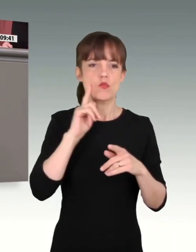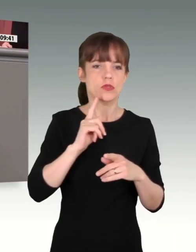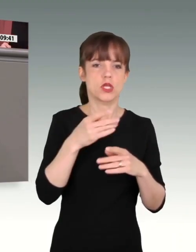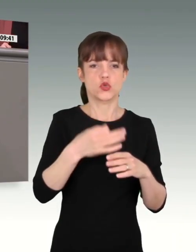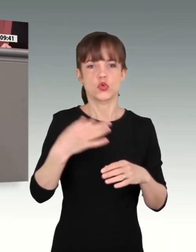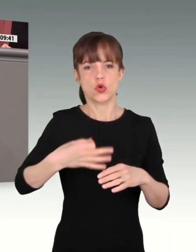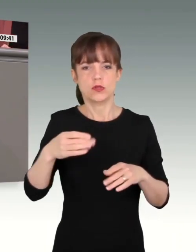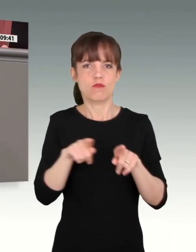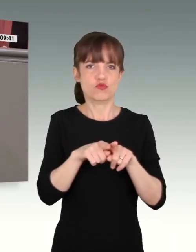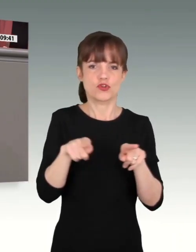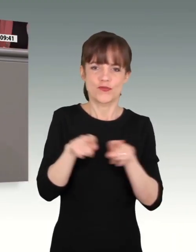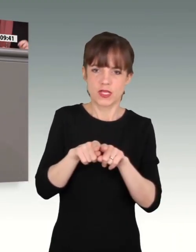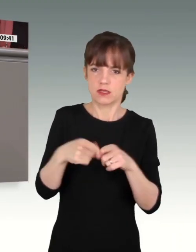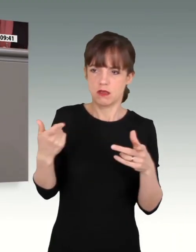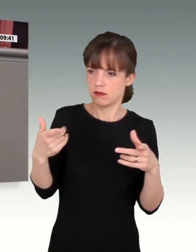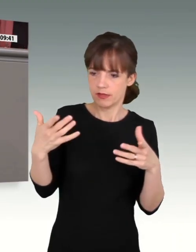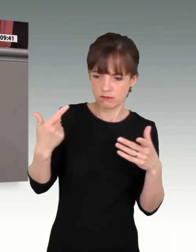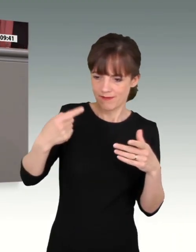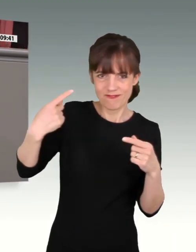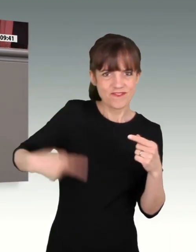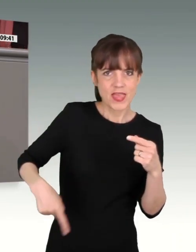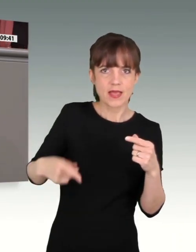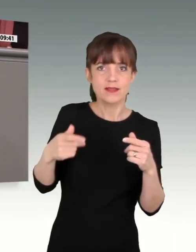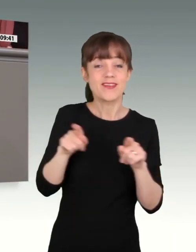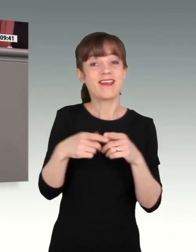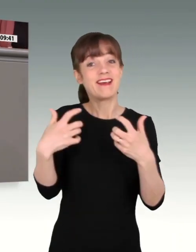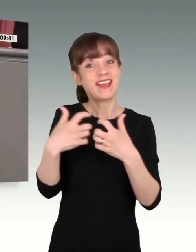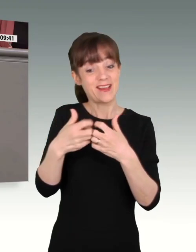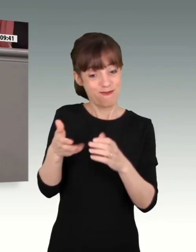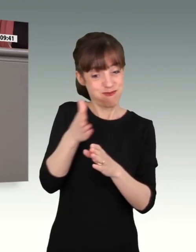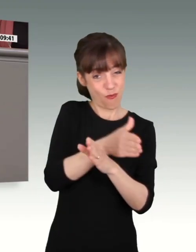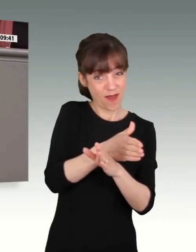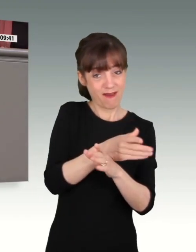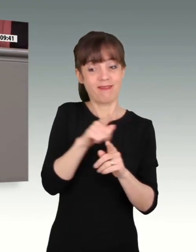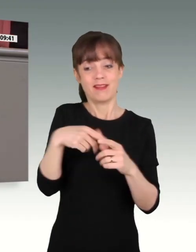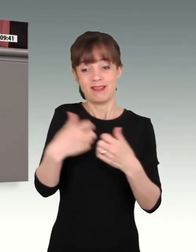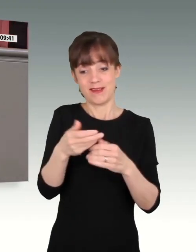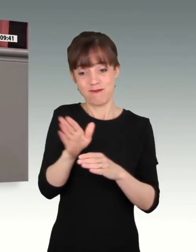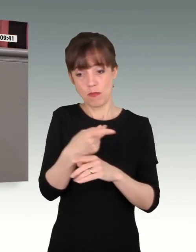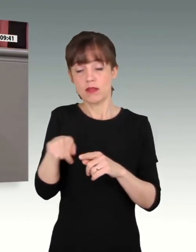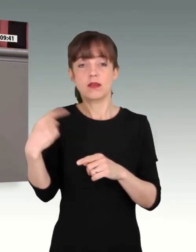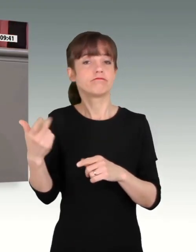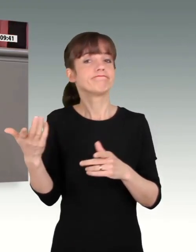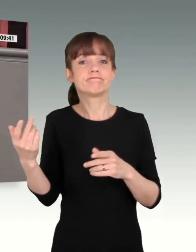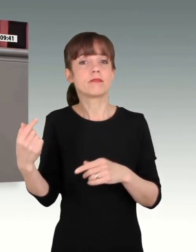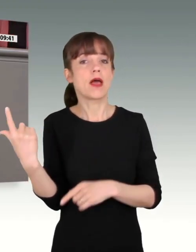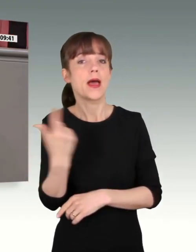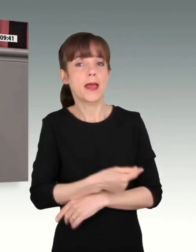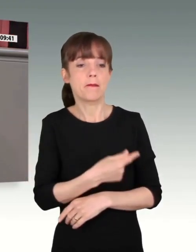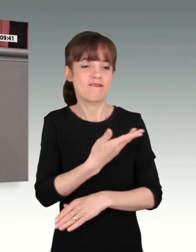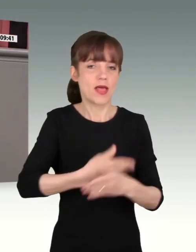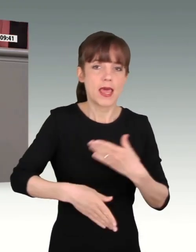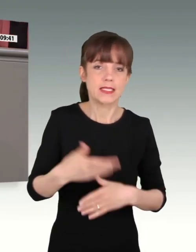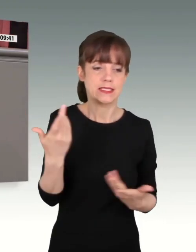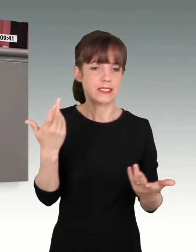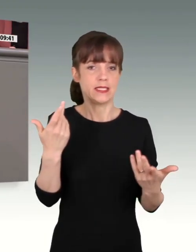so zusammenkommen können, wie vor dem Krieg die von den PTBS betroffenen Soldaten mit nach Hause gebracht haben. Keine Projekte,